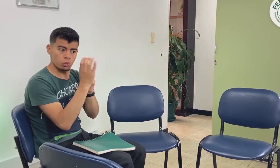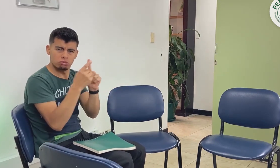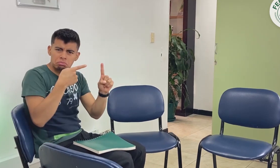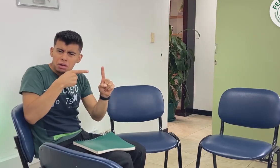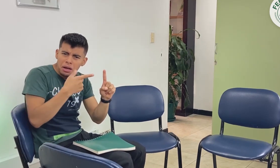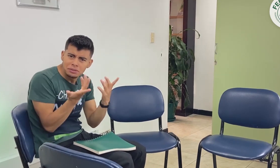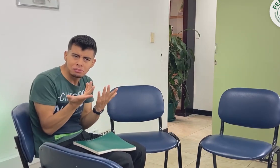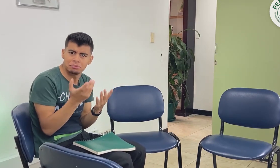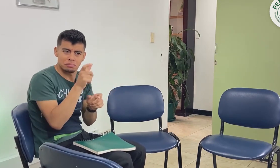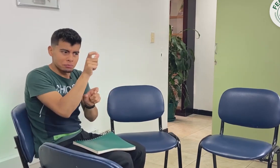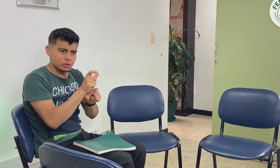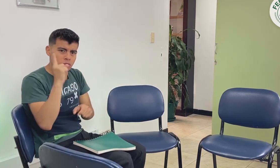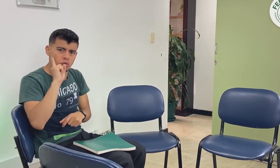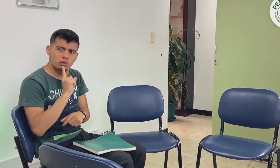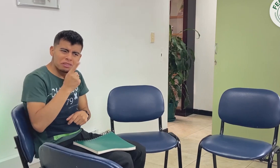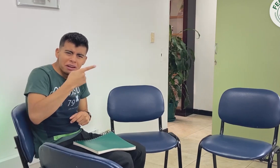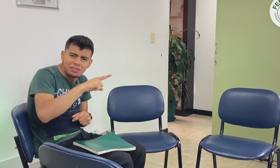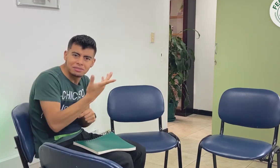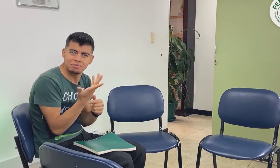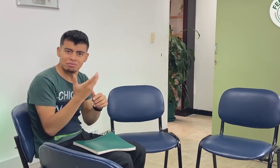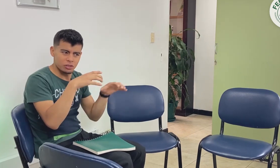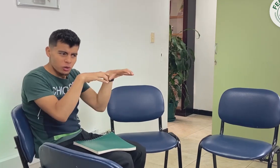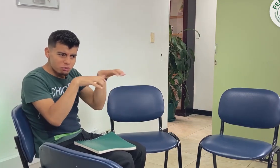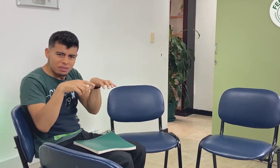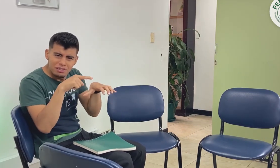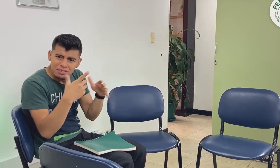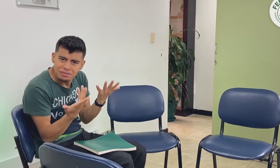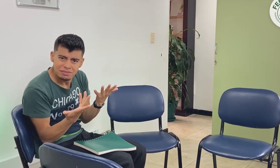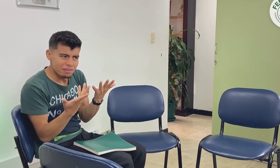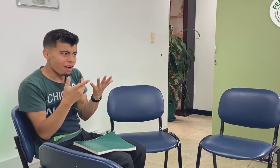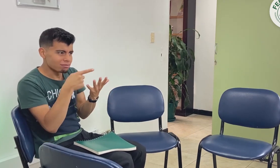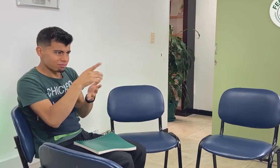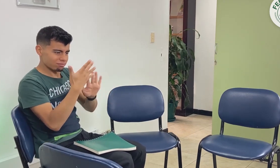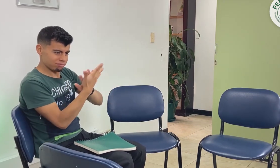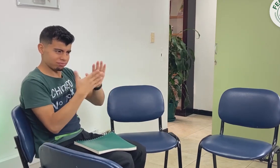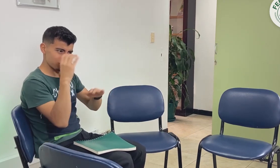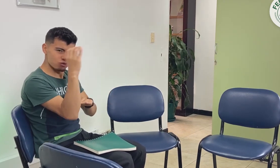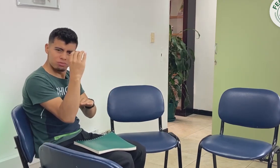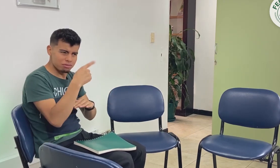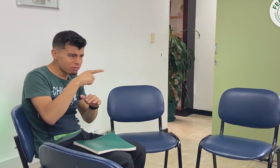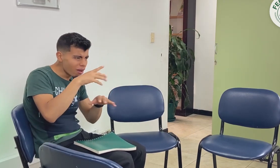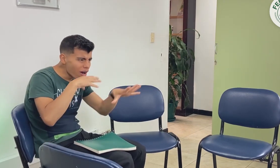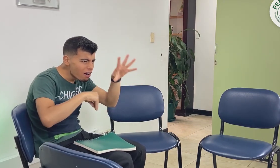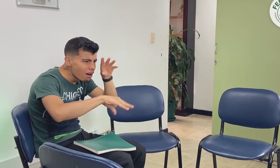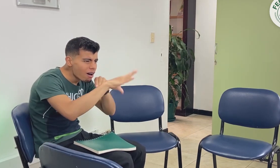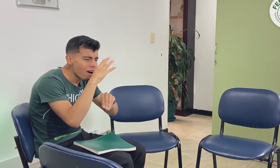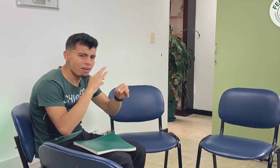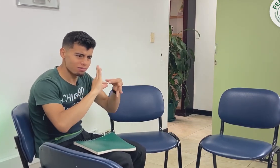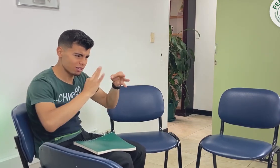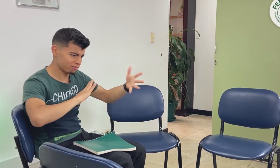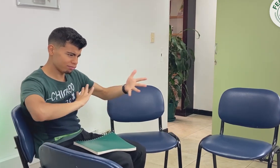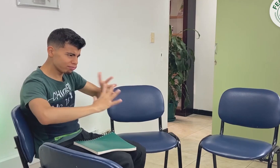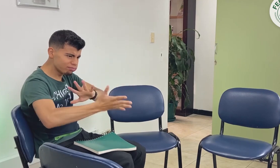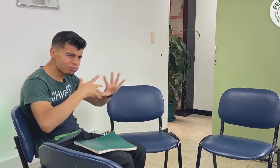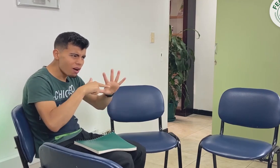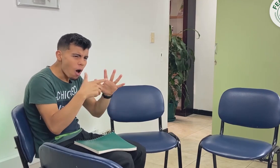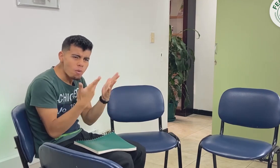qué se trata la cultura sorda, quién es la persona sorda, cuál es su comportamiento Aprenderás gramática de la lengua de señas